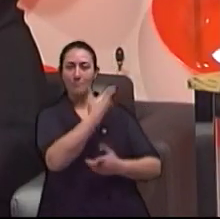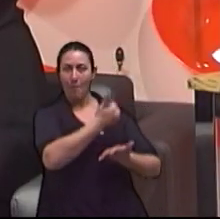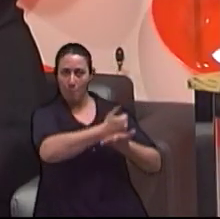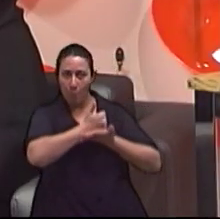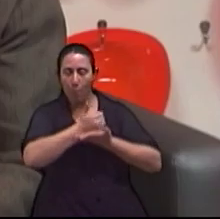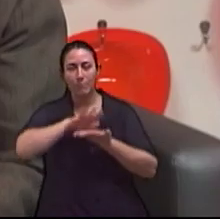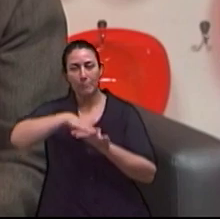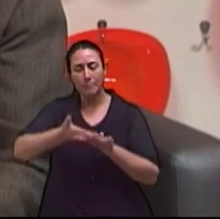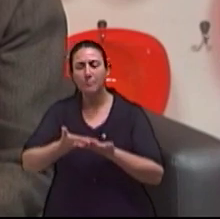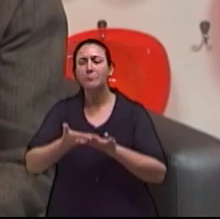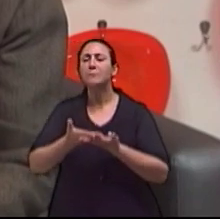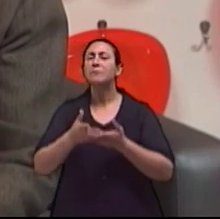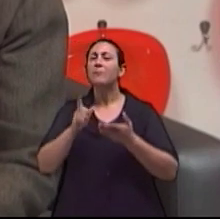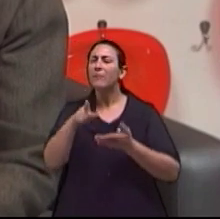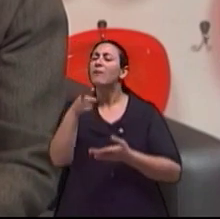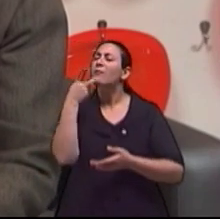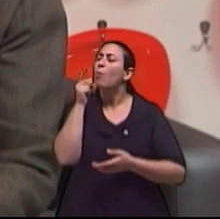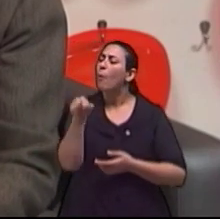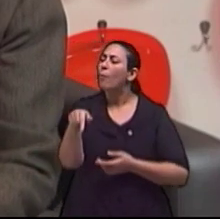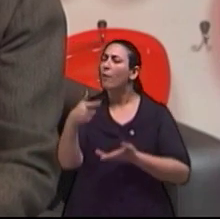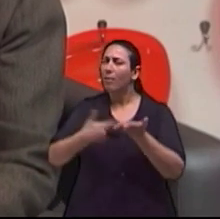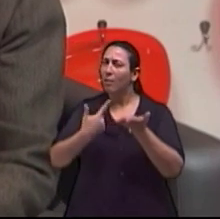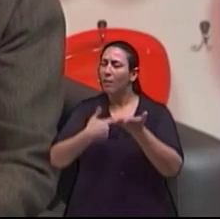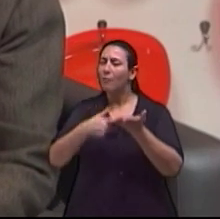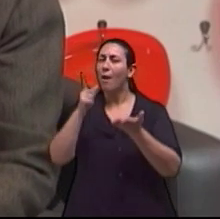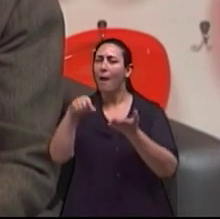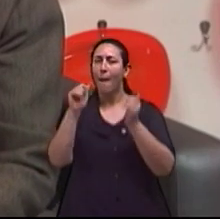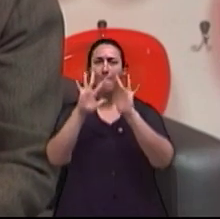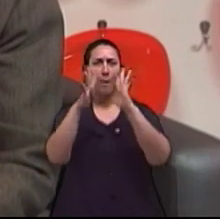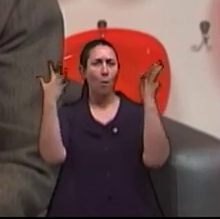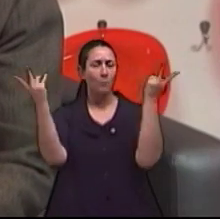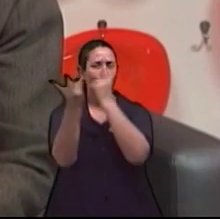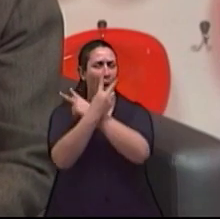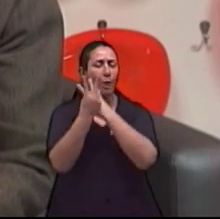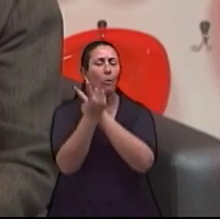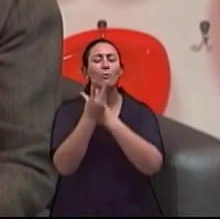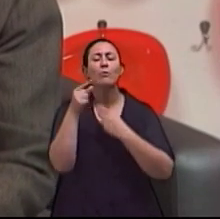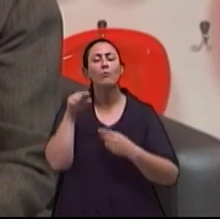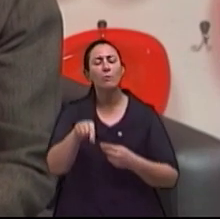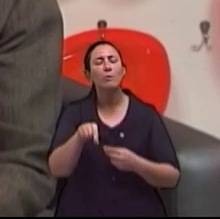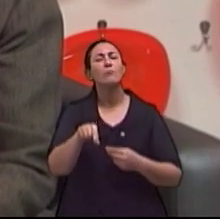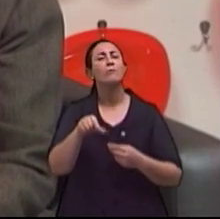Vamos falar um pouquinho desse livro que eu trouxe como dica depois do intervalo para vocês, Mãos ao Vento.